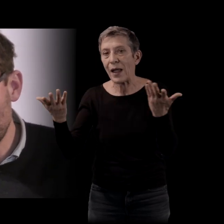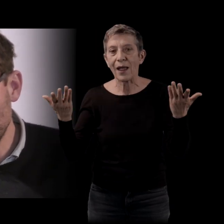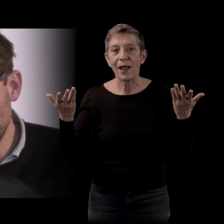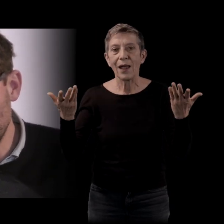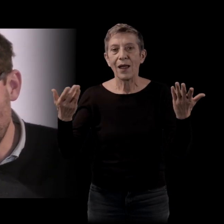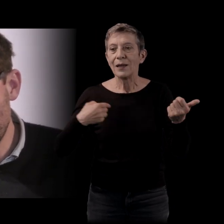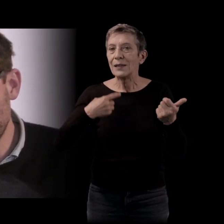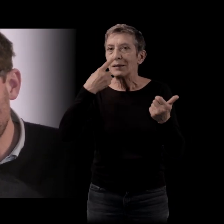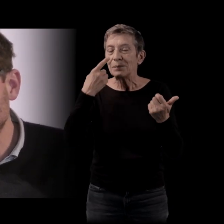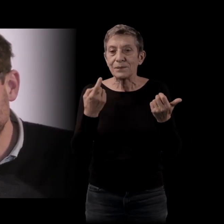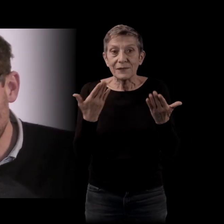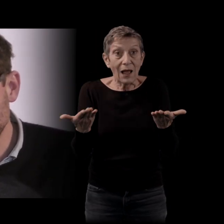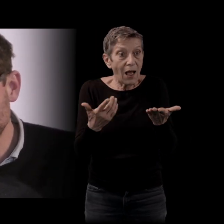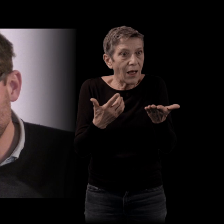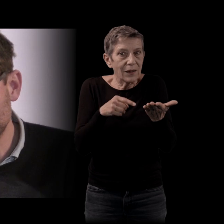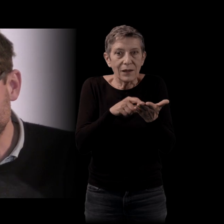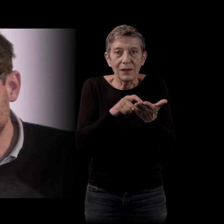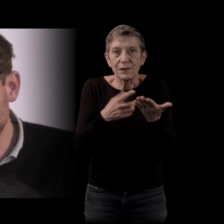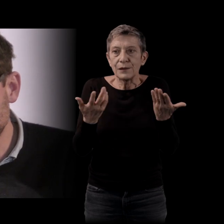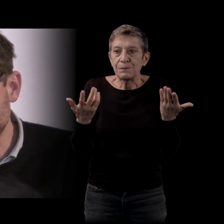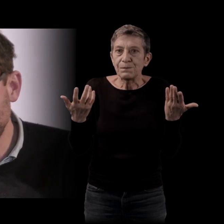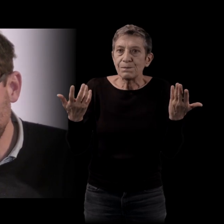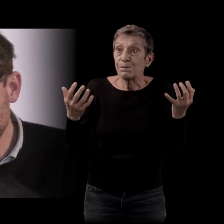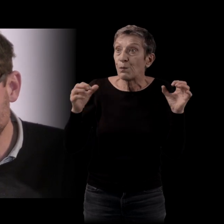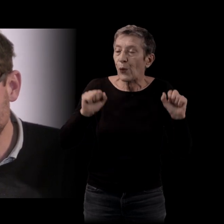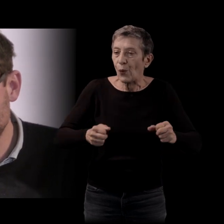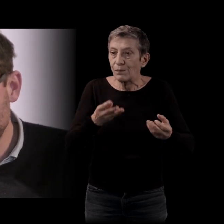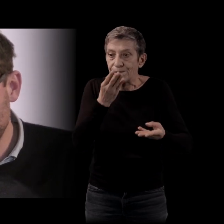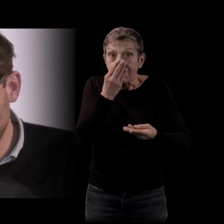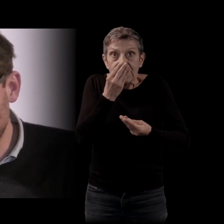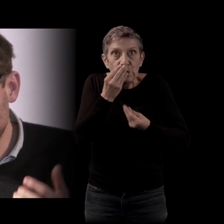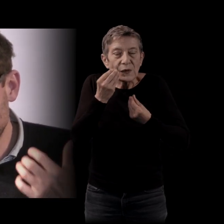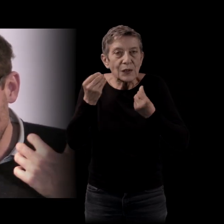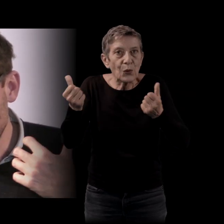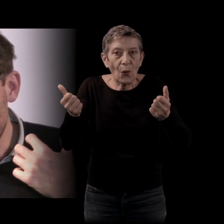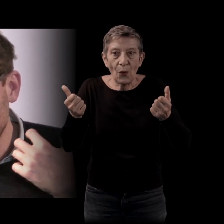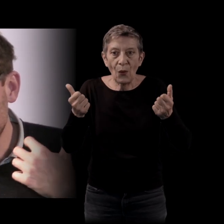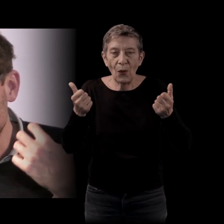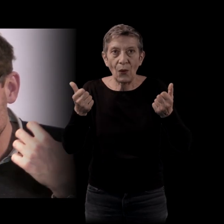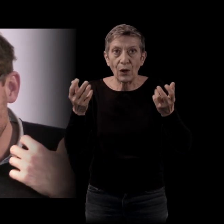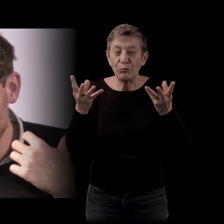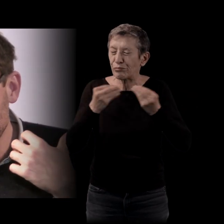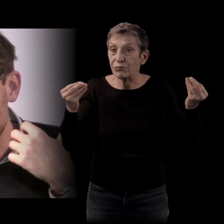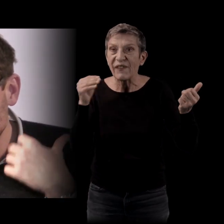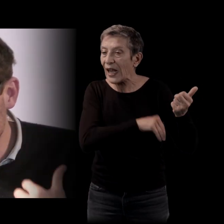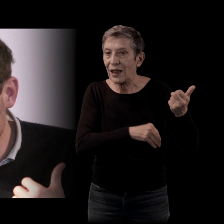où on peut faire en sorte que ces sensations si fugaces et qui sont éprouvées par un corps qui lui-même est passager